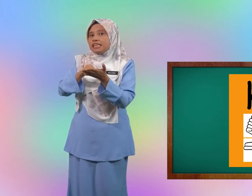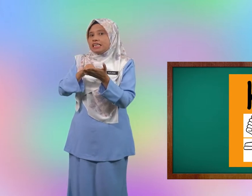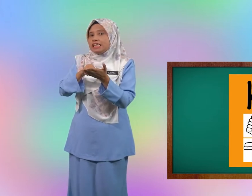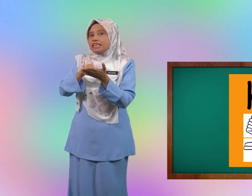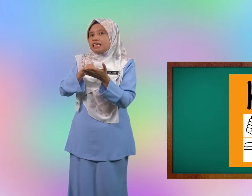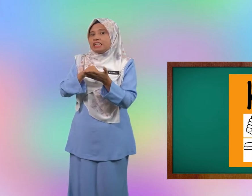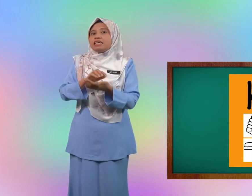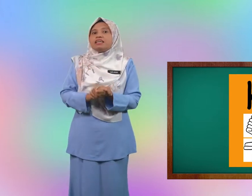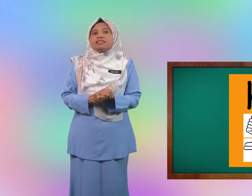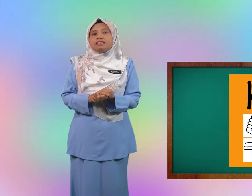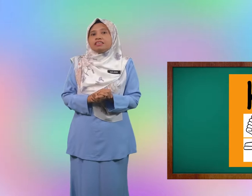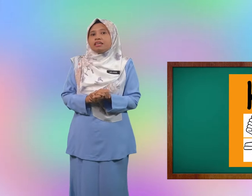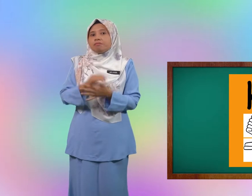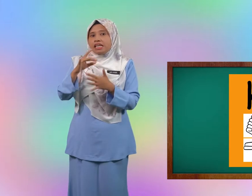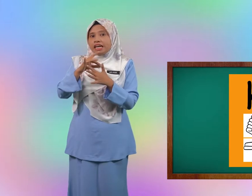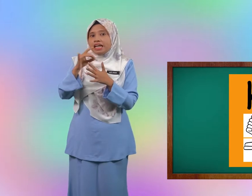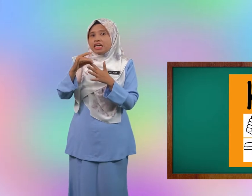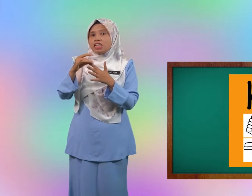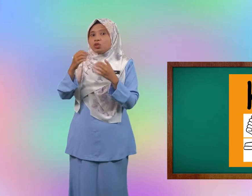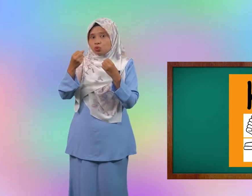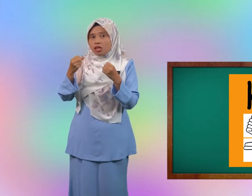pilih sudah